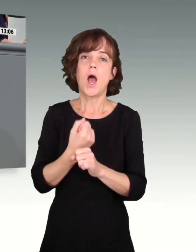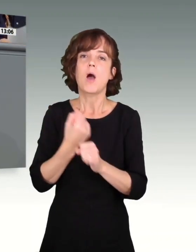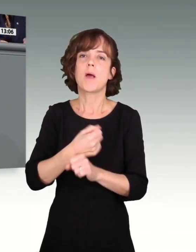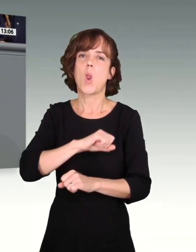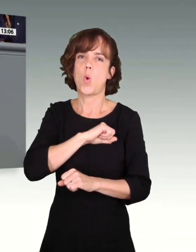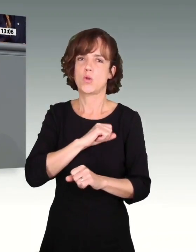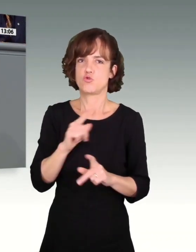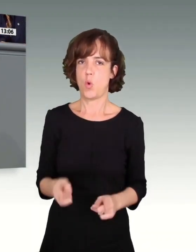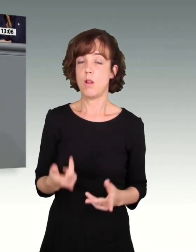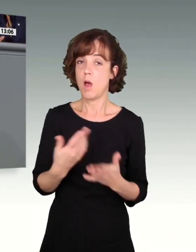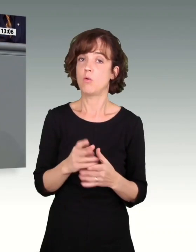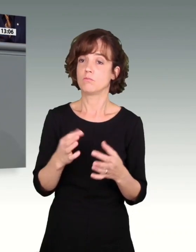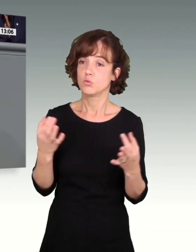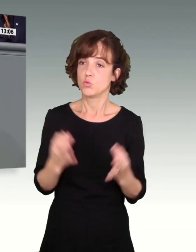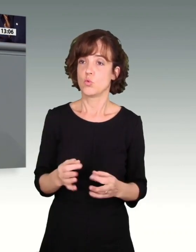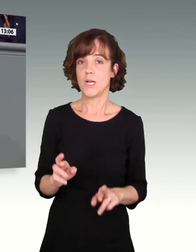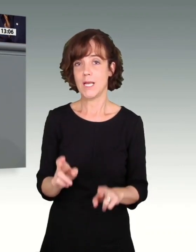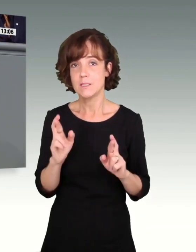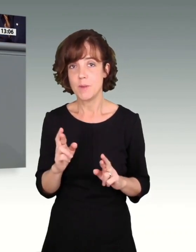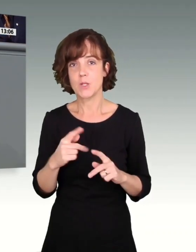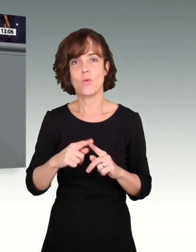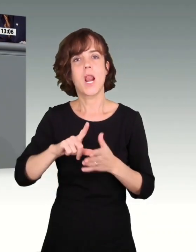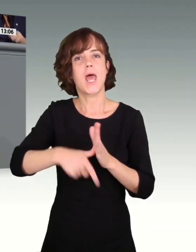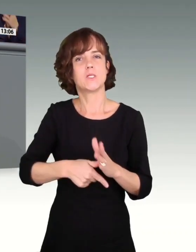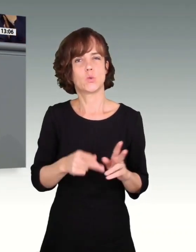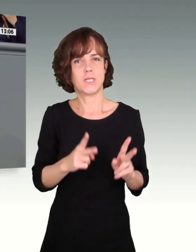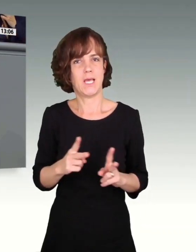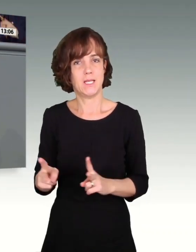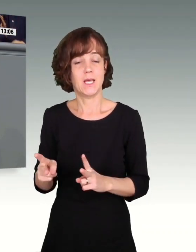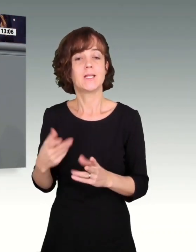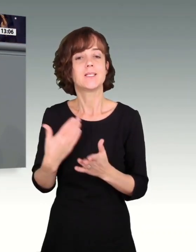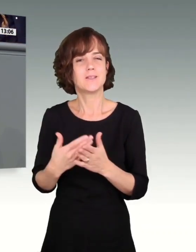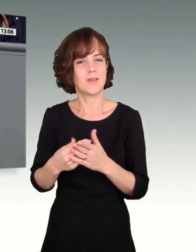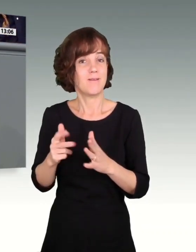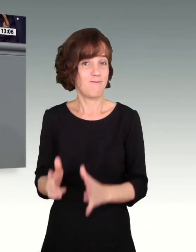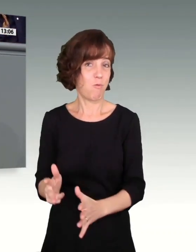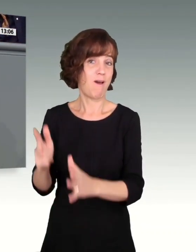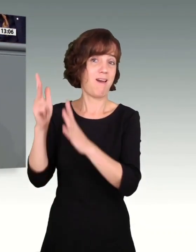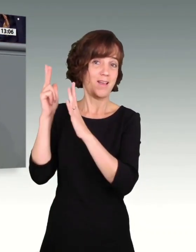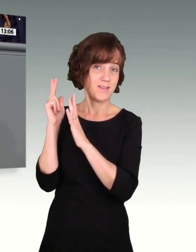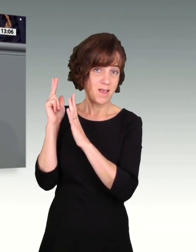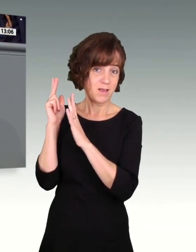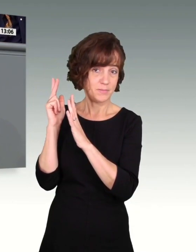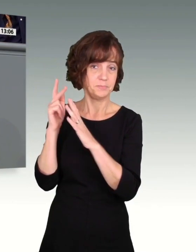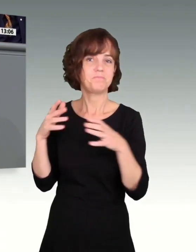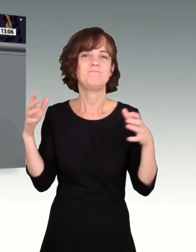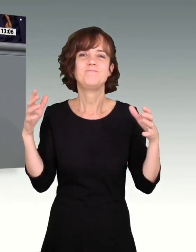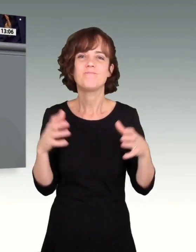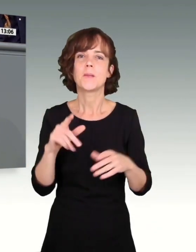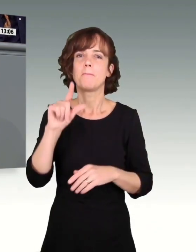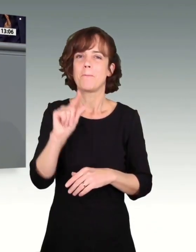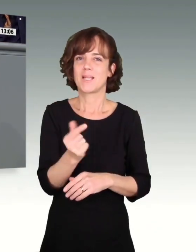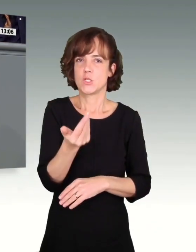Frage des Respekts und der Leistungsgerechtigkeit. Und deswegen haben wir vor acht Jahren gemeinsam den